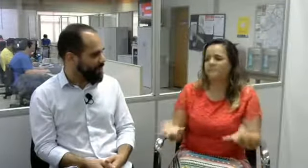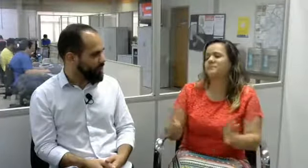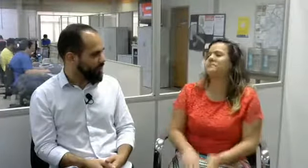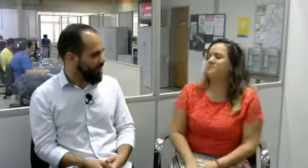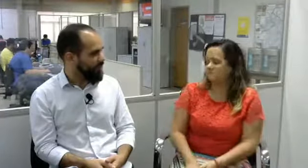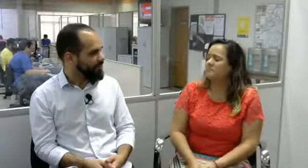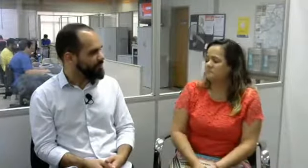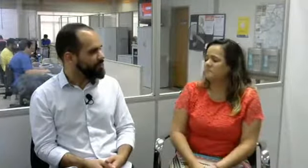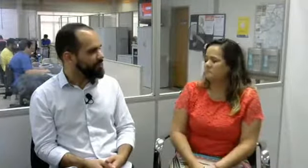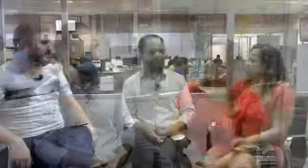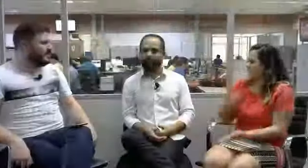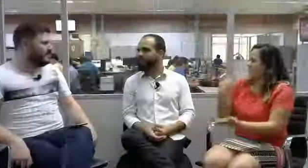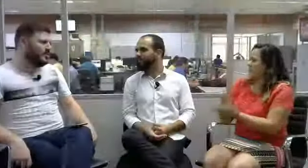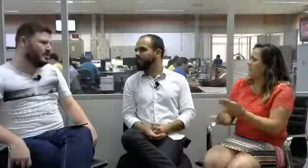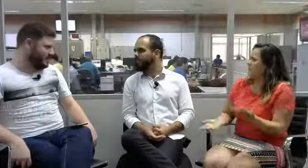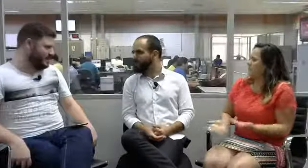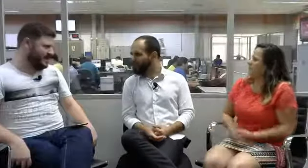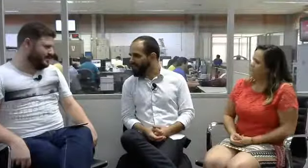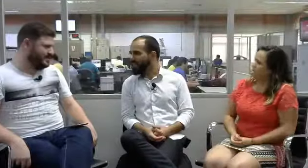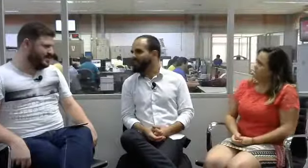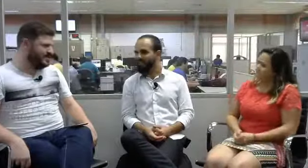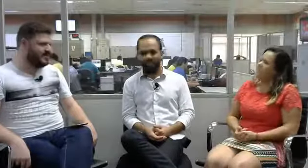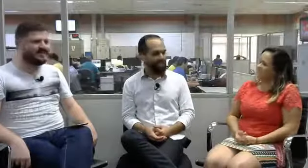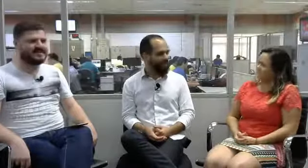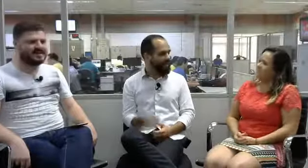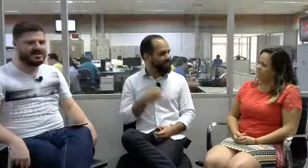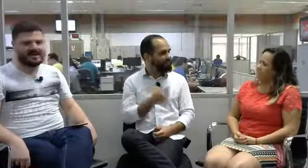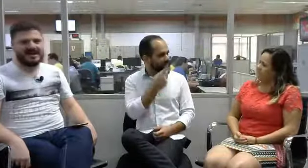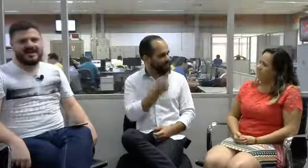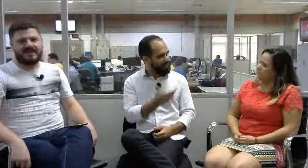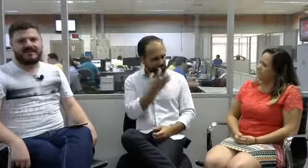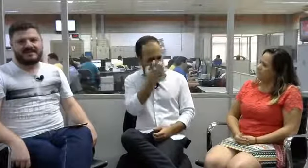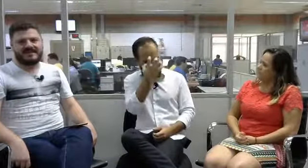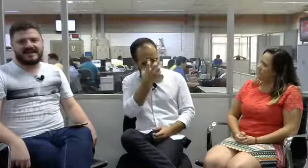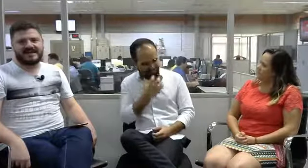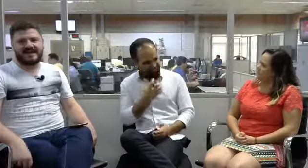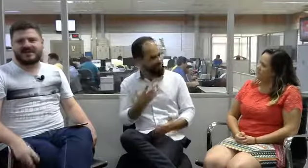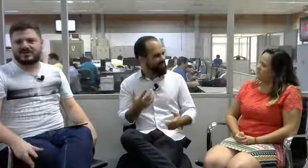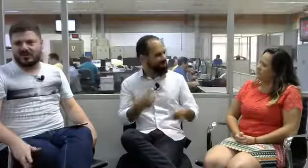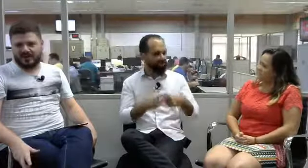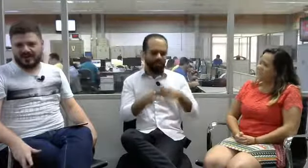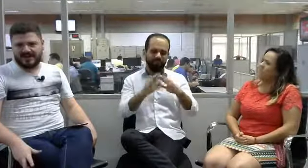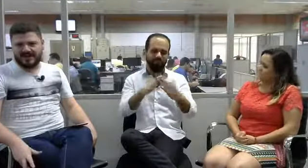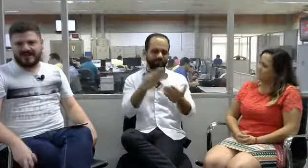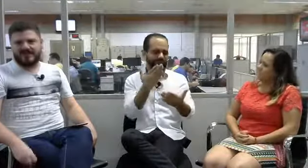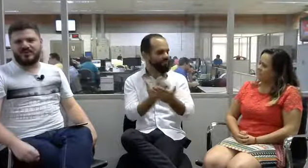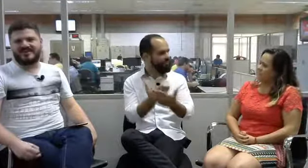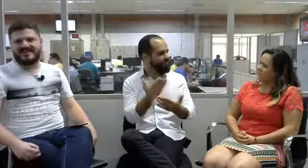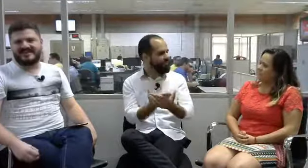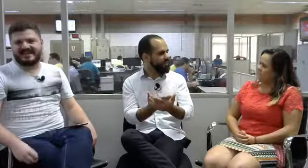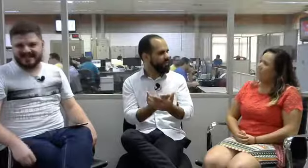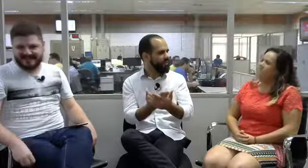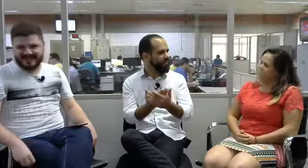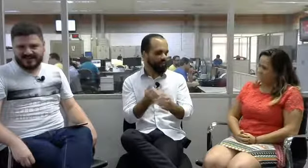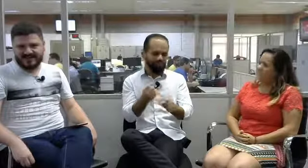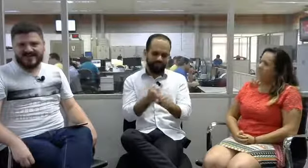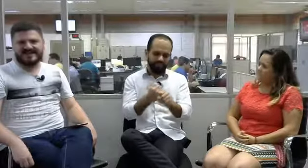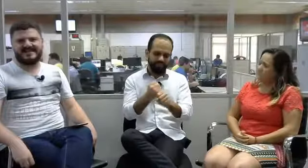escola. É um tema muito sério, né, gente? Gente, vocês imaginem, vocês ficarem na escola por 16 anos, sem